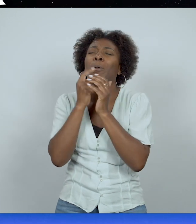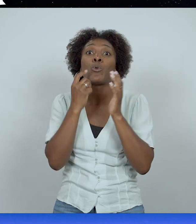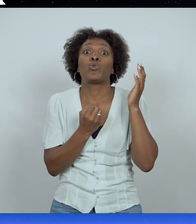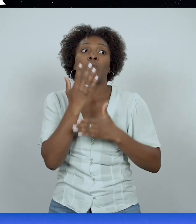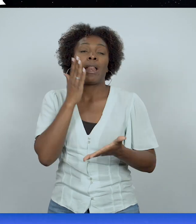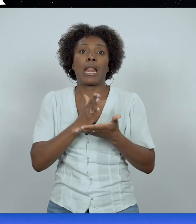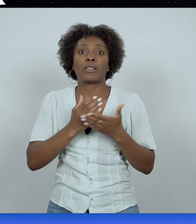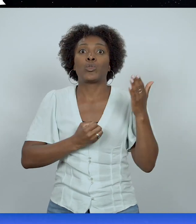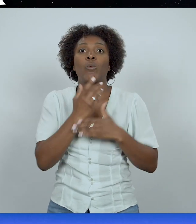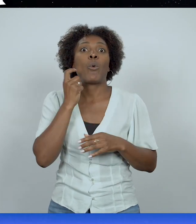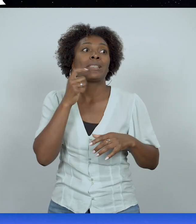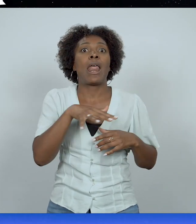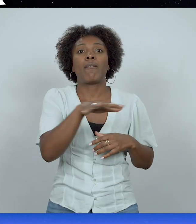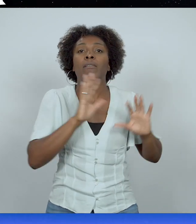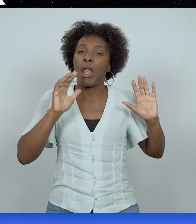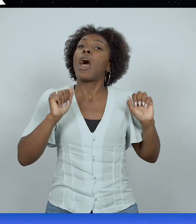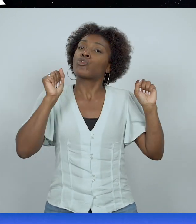je ne connaîtrai personne et je pourrais clairement indiquer que je suis chrétien.